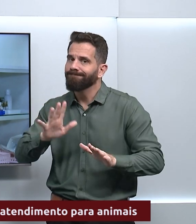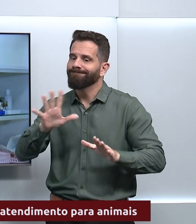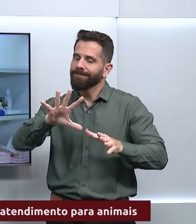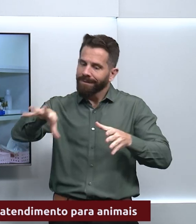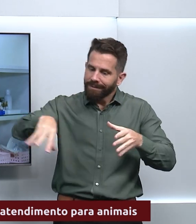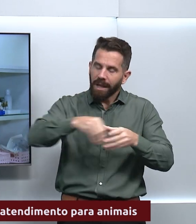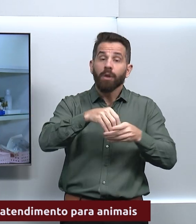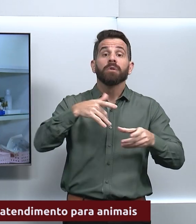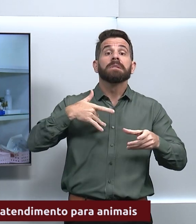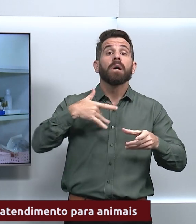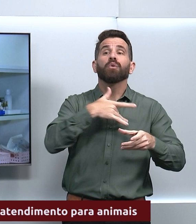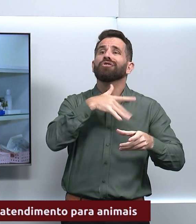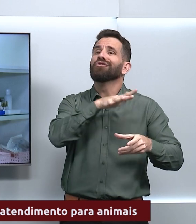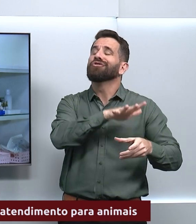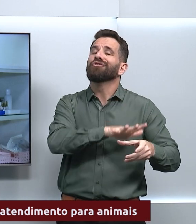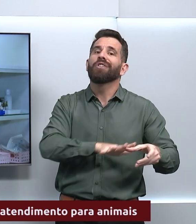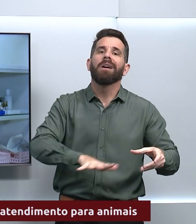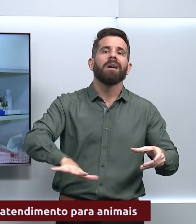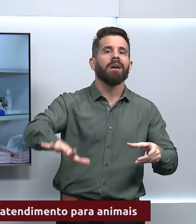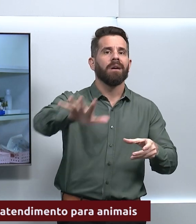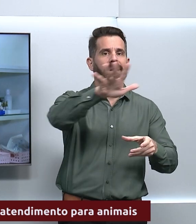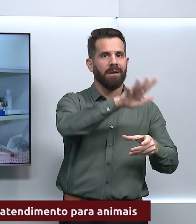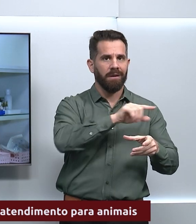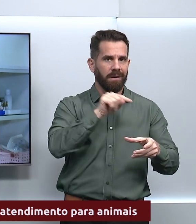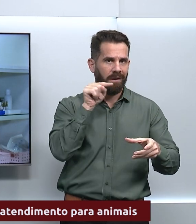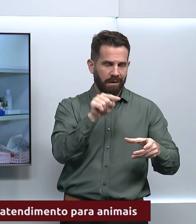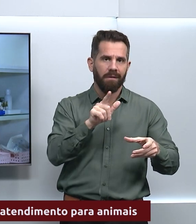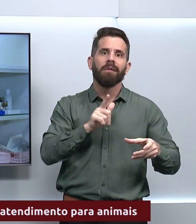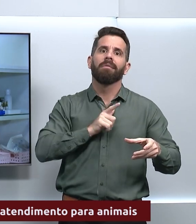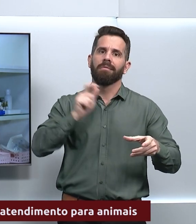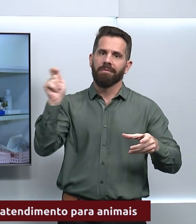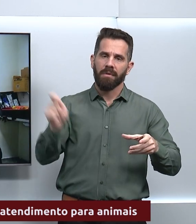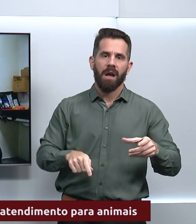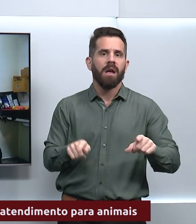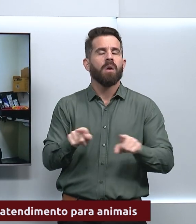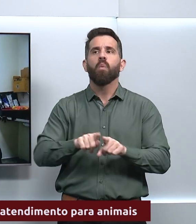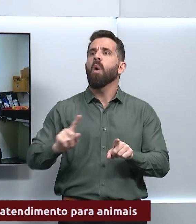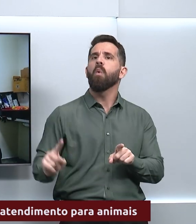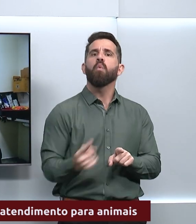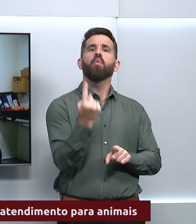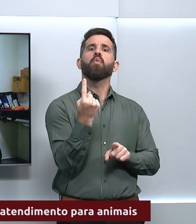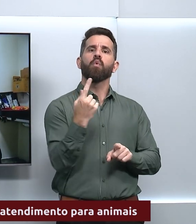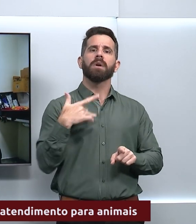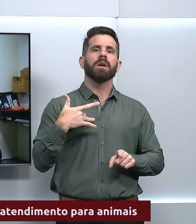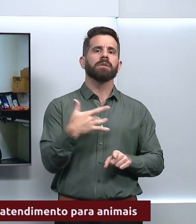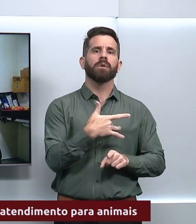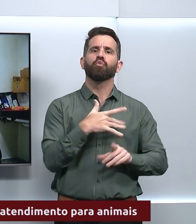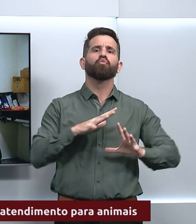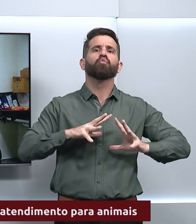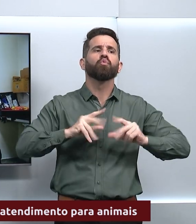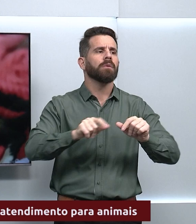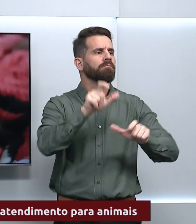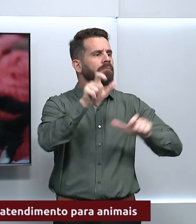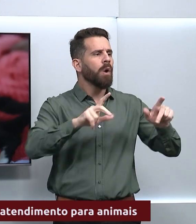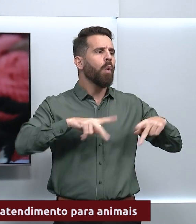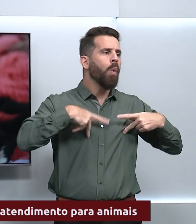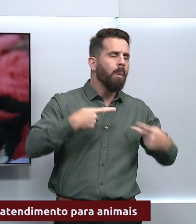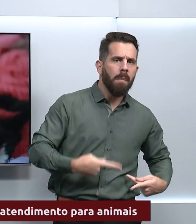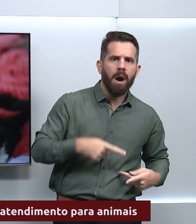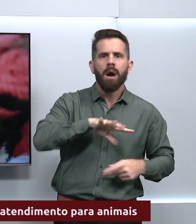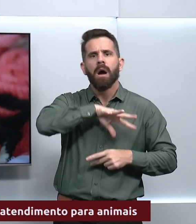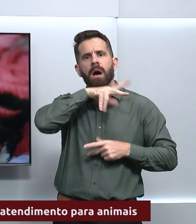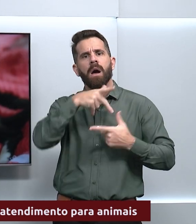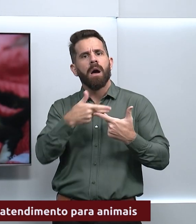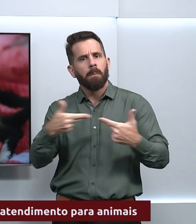e com isso nós observamos a saúde como uma saúde única. Cuidando dos animais, nós estamos também cuidando da